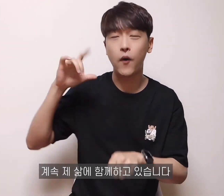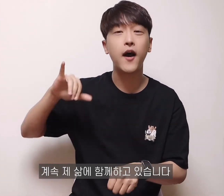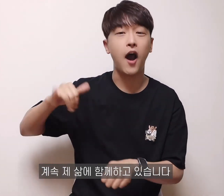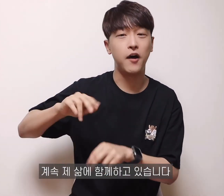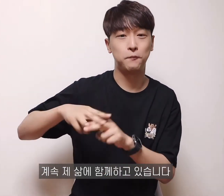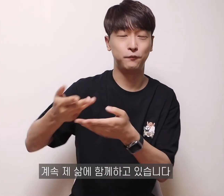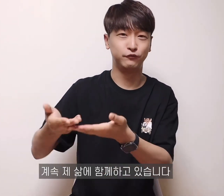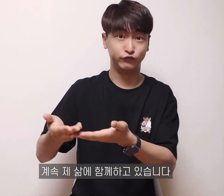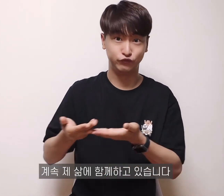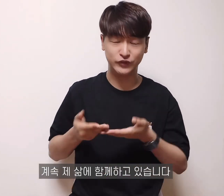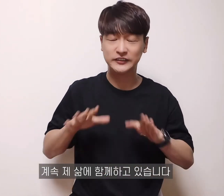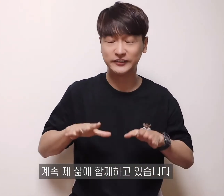삶에 함께하고 있습니다